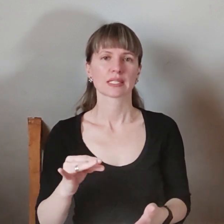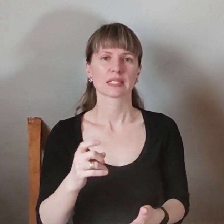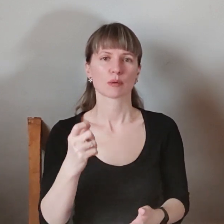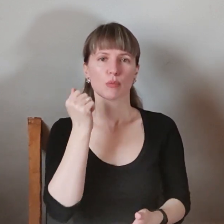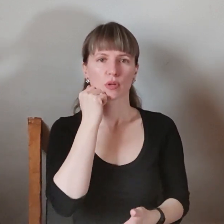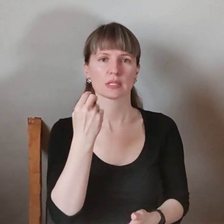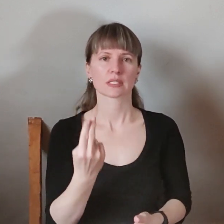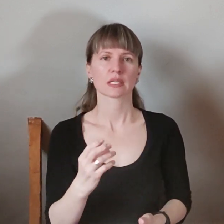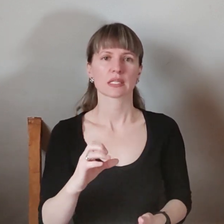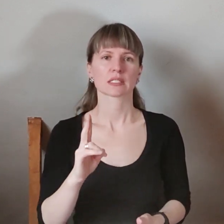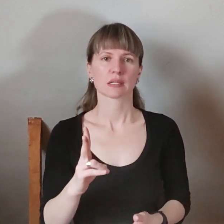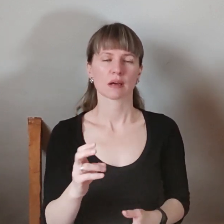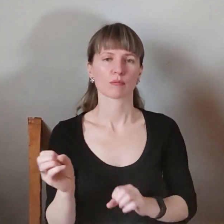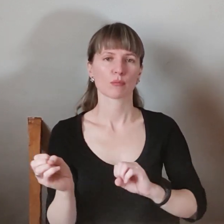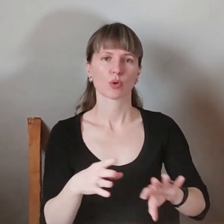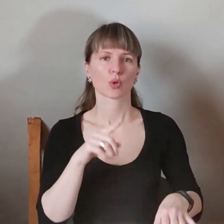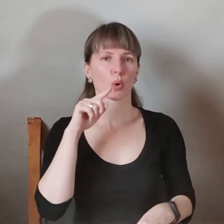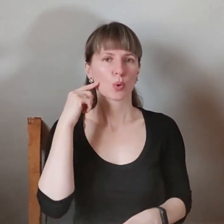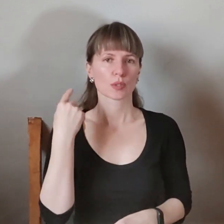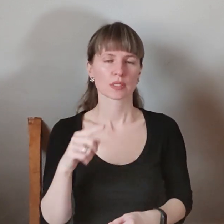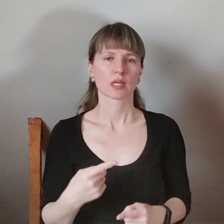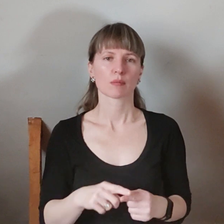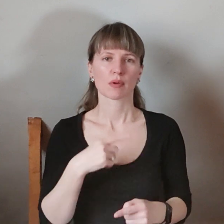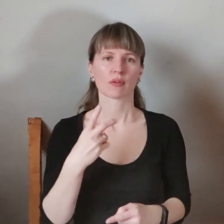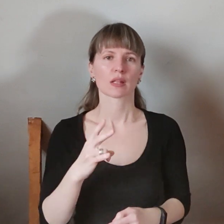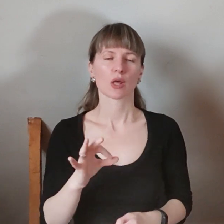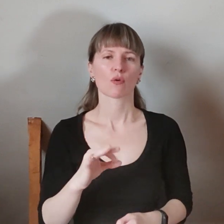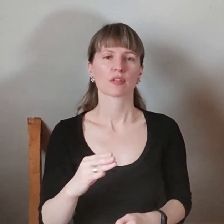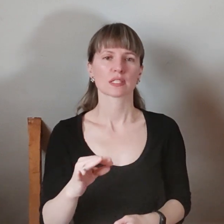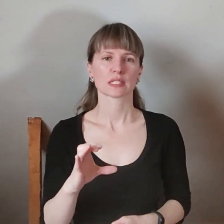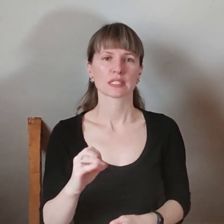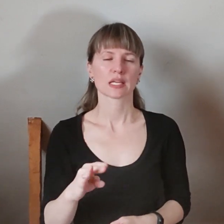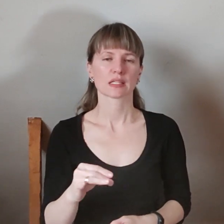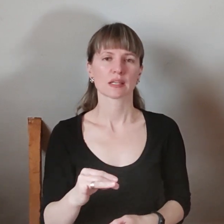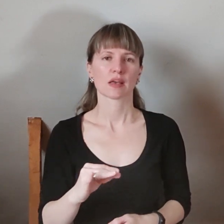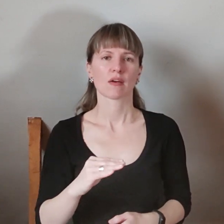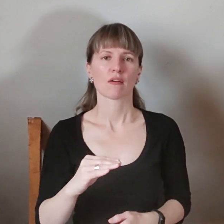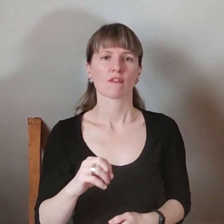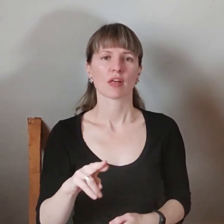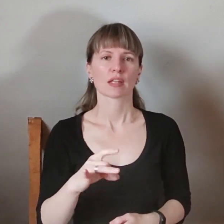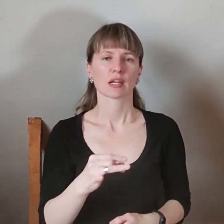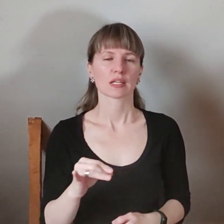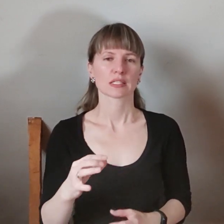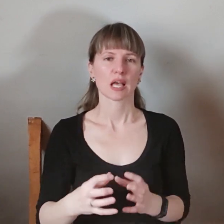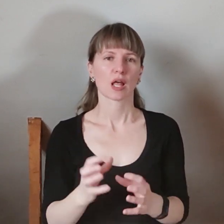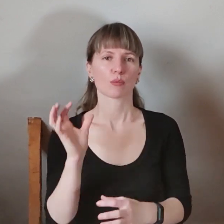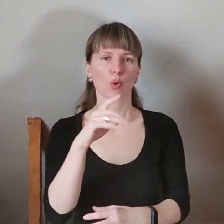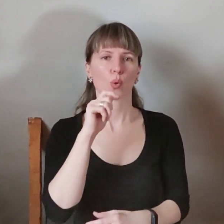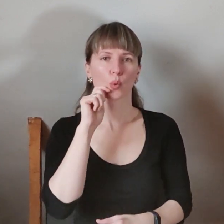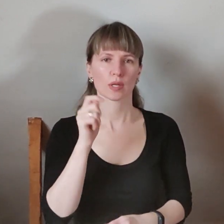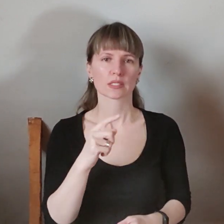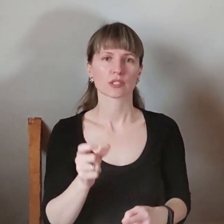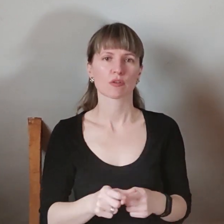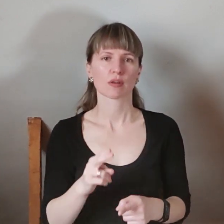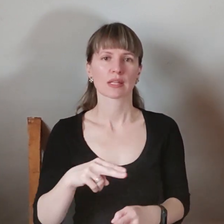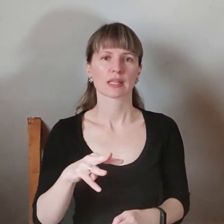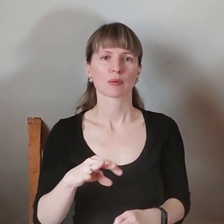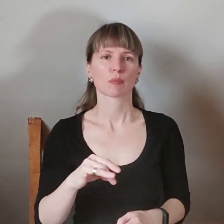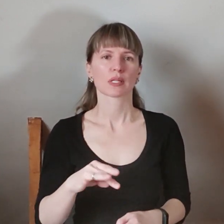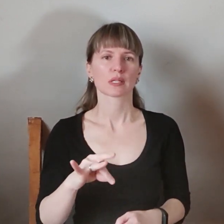залишив Росію. Про це йдеться на офіційному сайті Федерації Гангболу України. За словами Дмитра Ільченка, він залишив